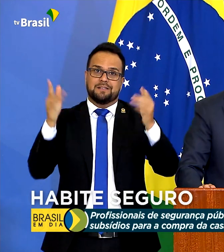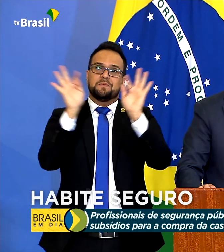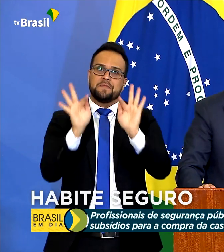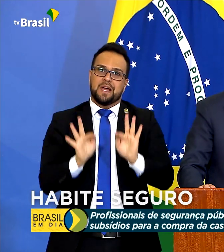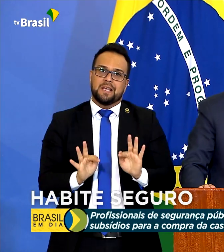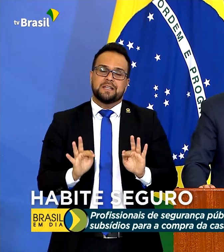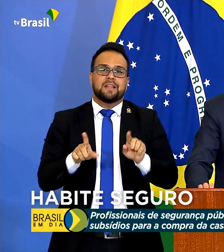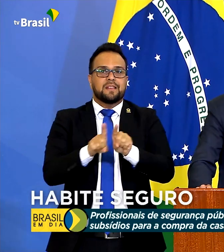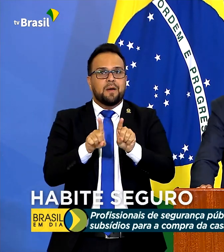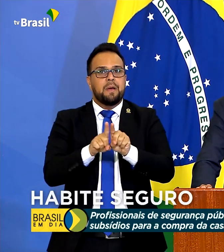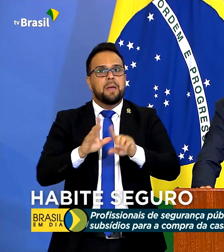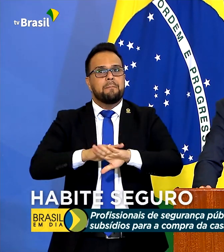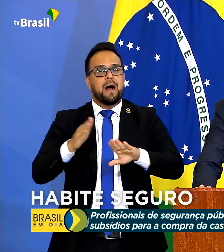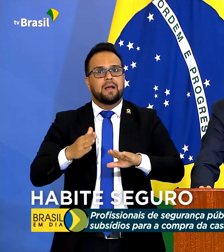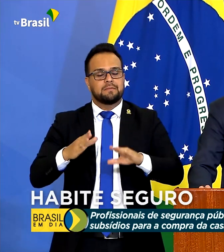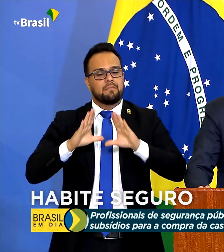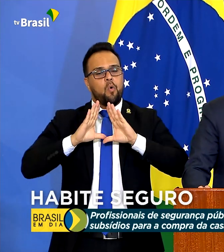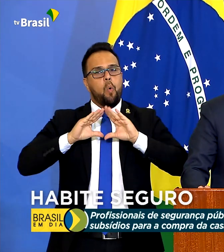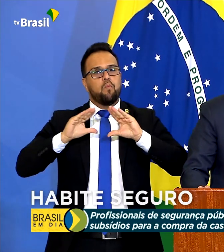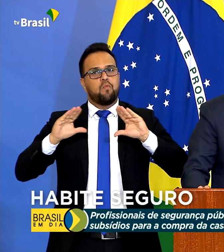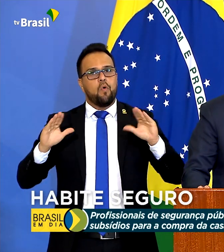deixa mais tranquilos para trabalhar.